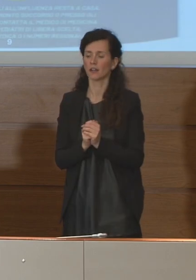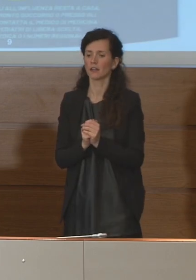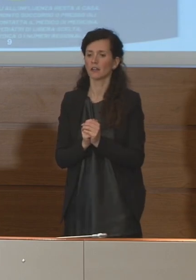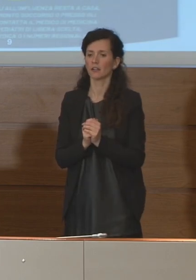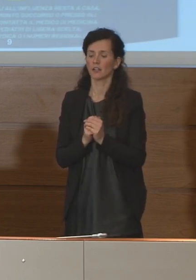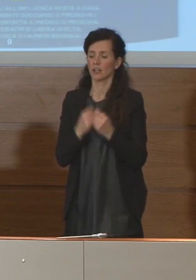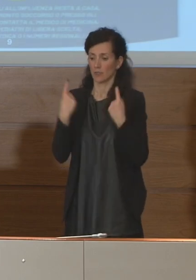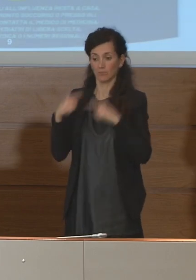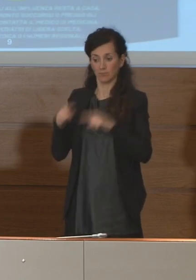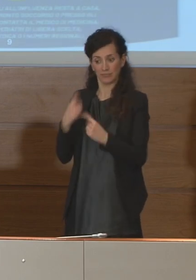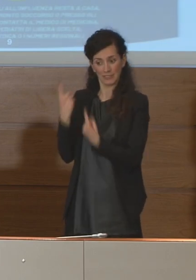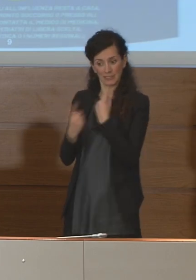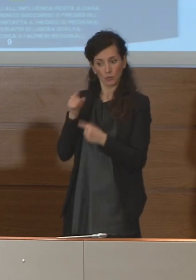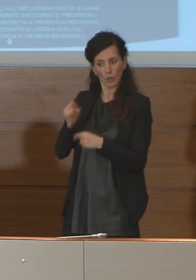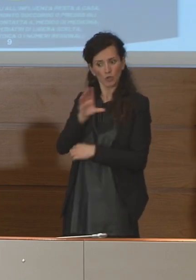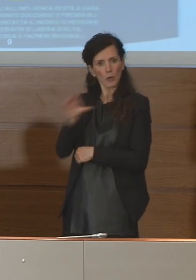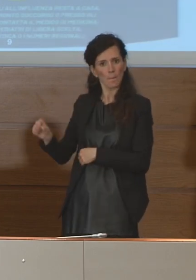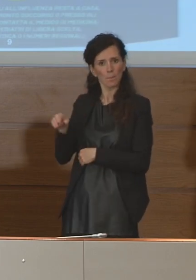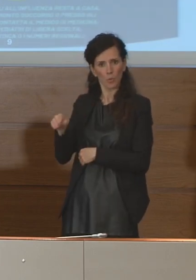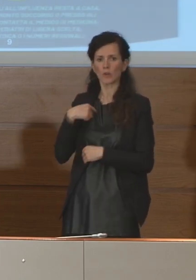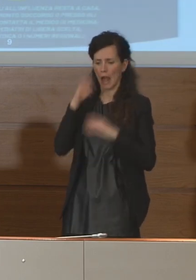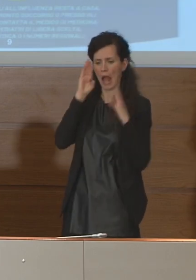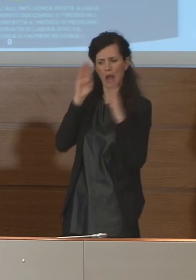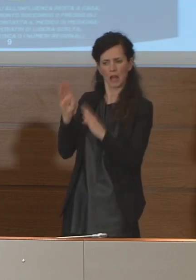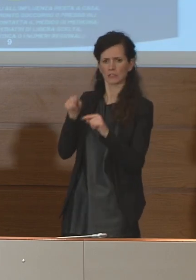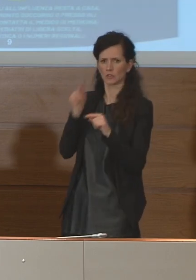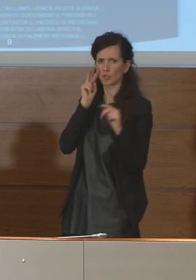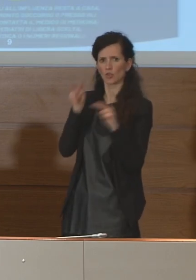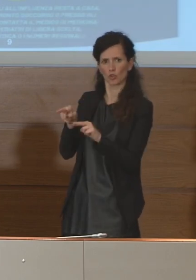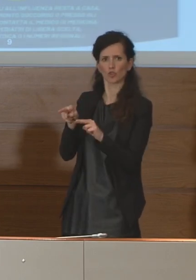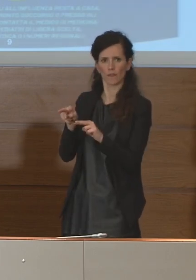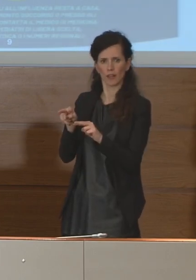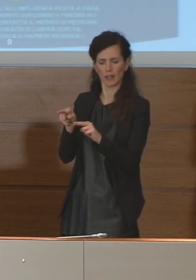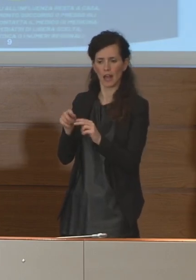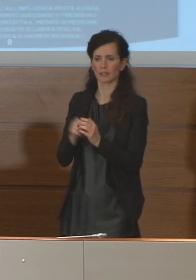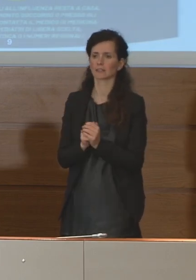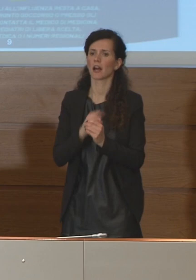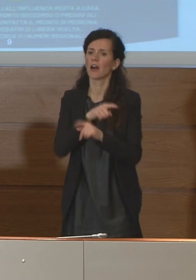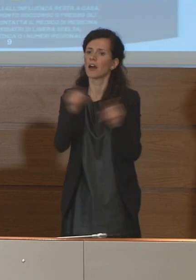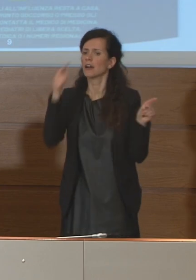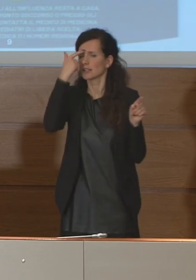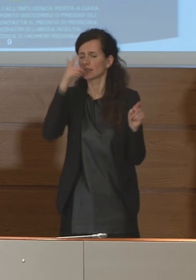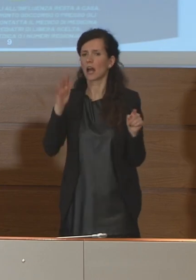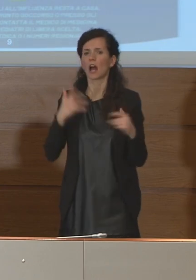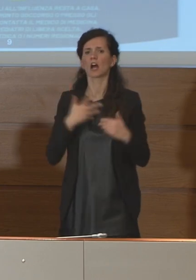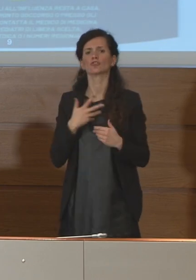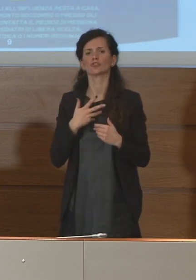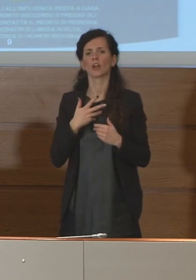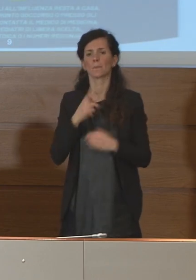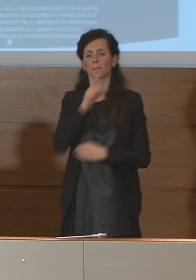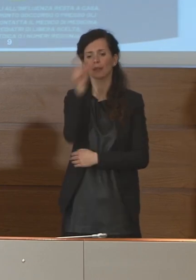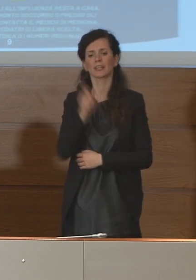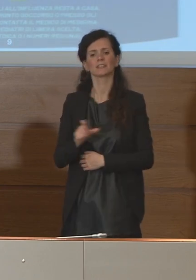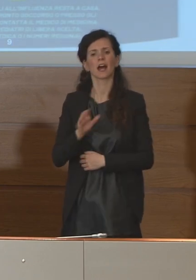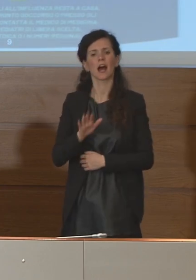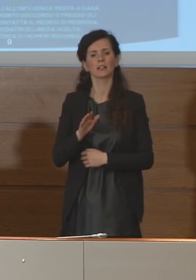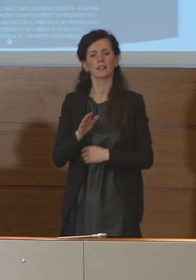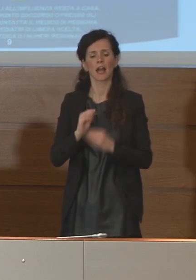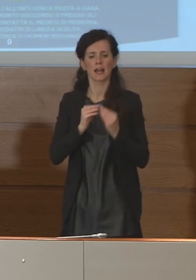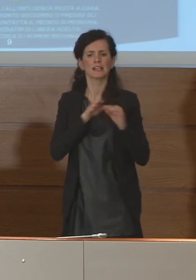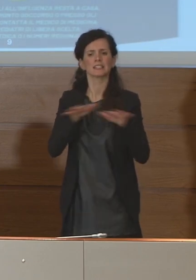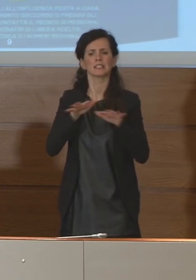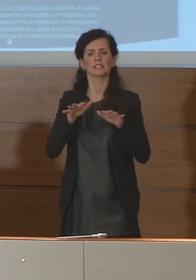cosa all'attenzione sapete che esiste un livello organizzativo nel nostro paese che è quello del livello